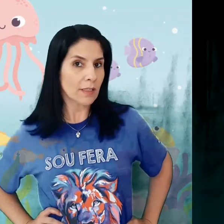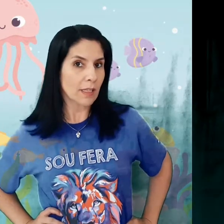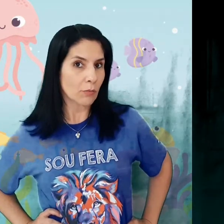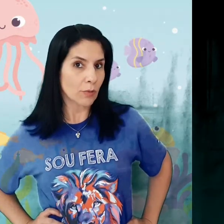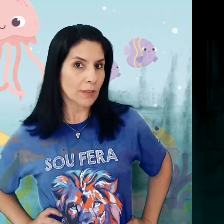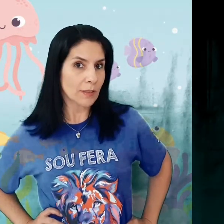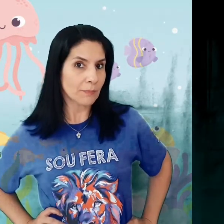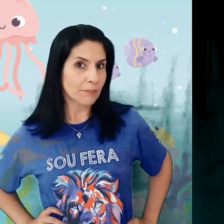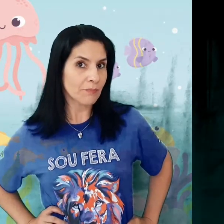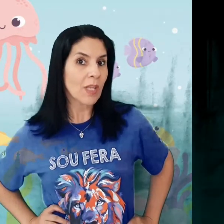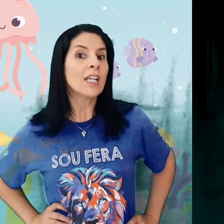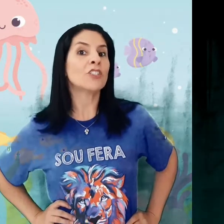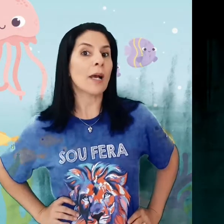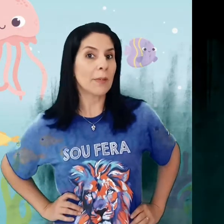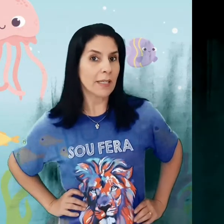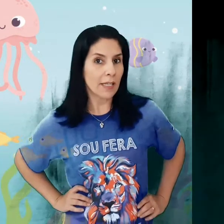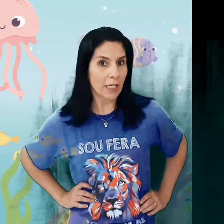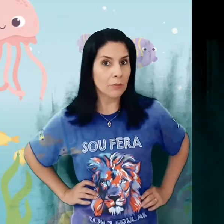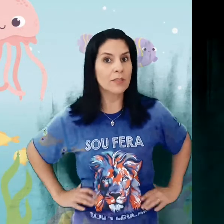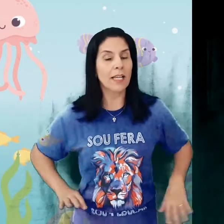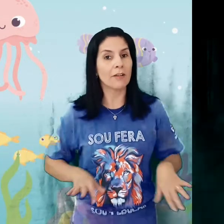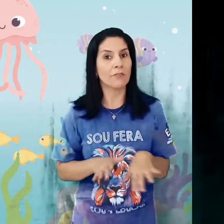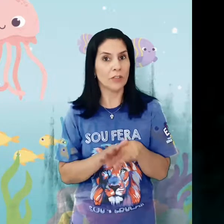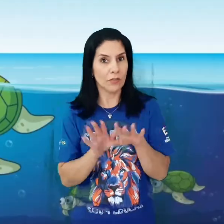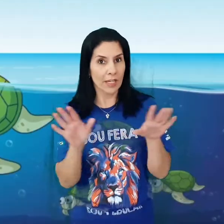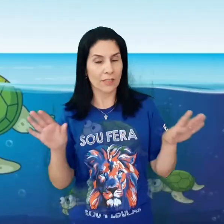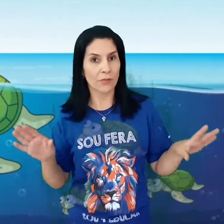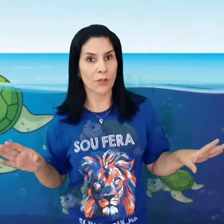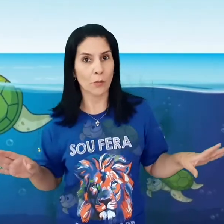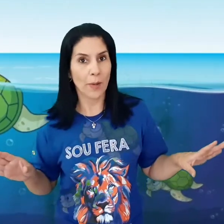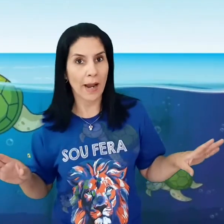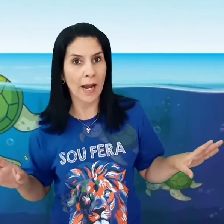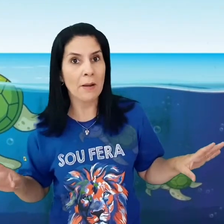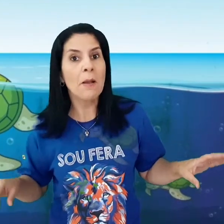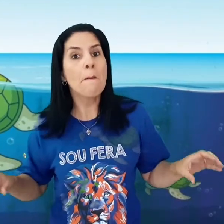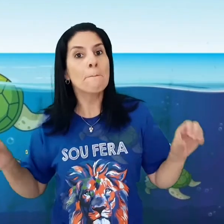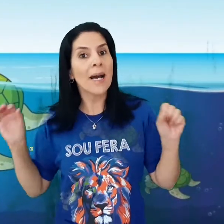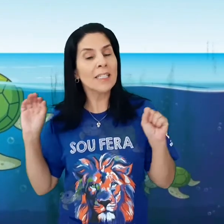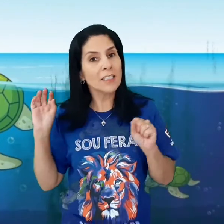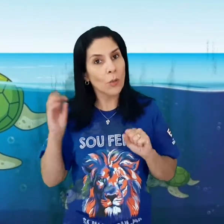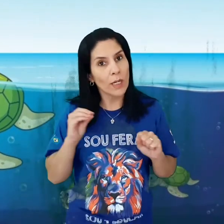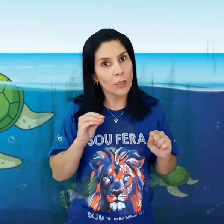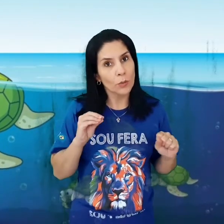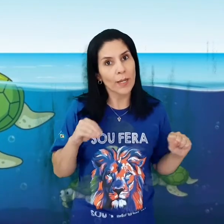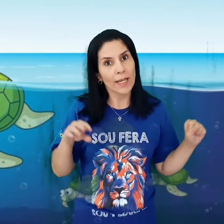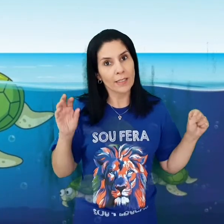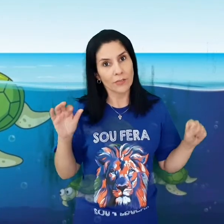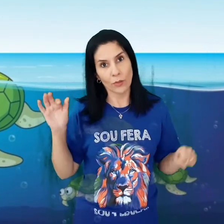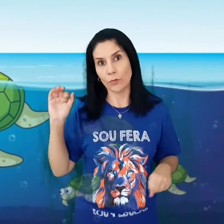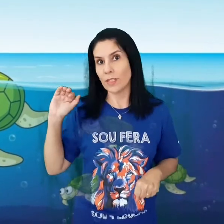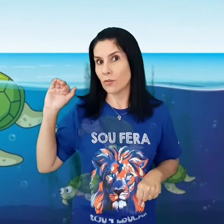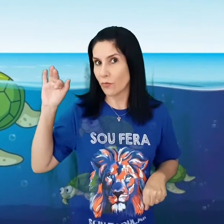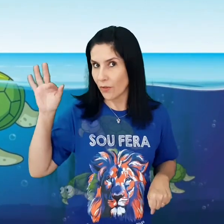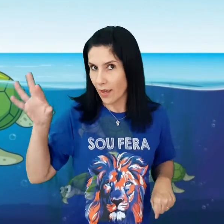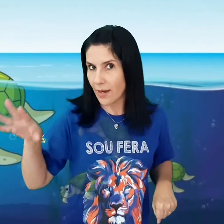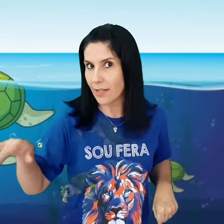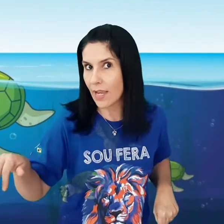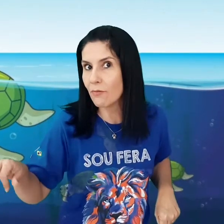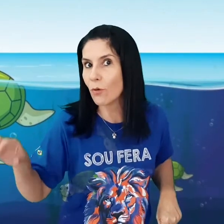tartarugas? Já aprendemos que elas vivem no mar, mas quando elas vão desovar, vão